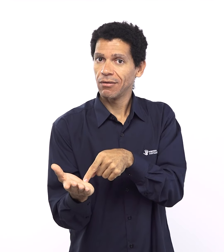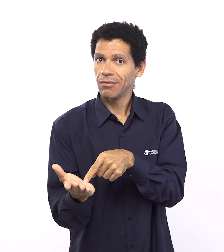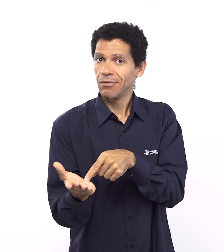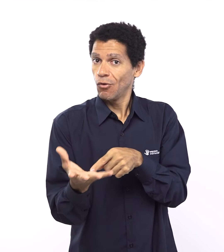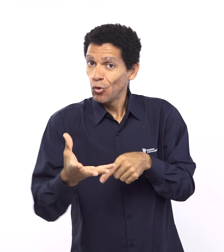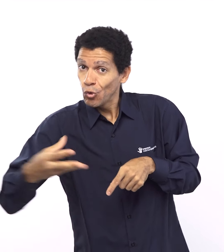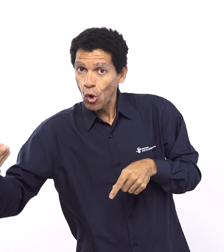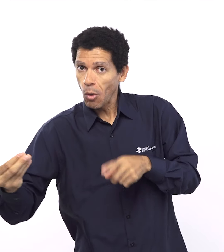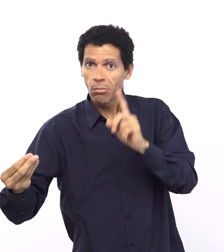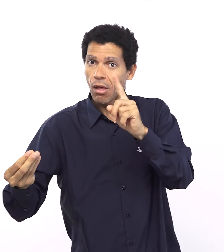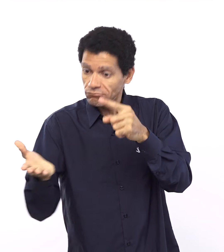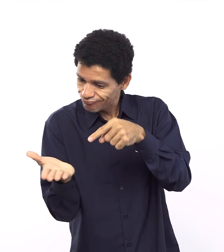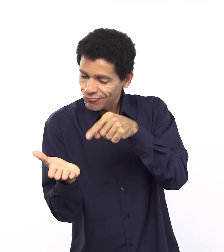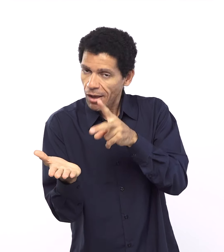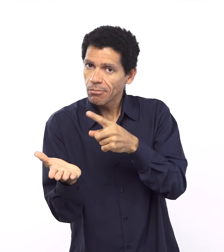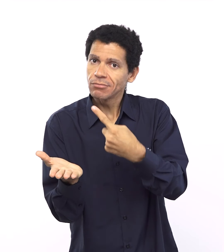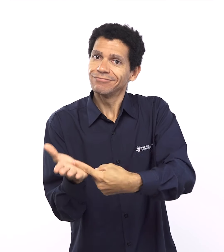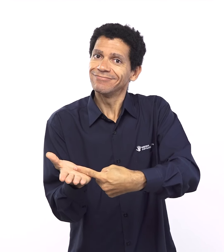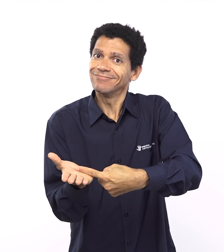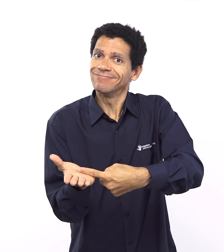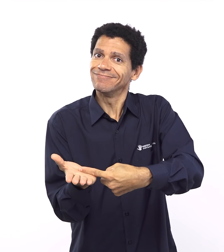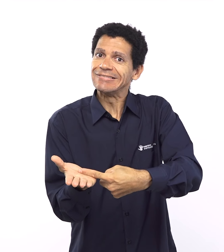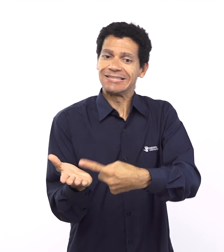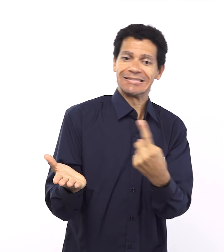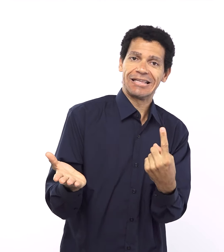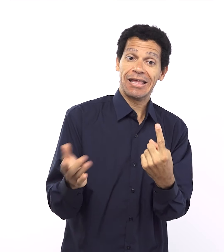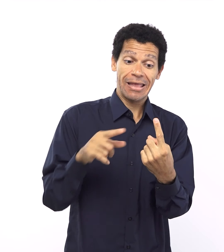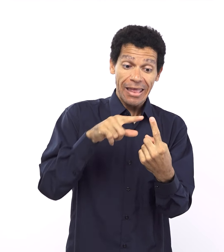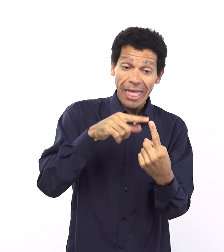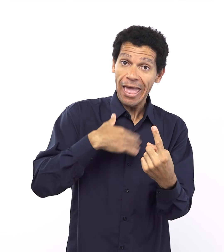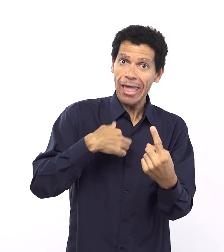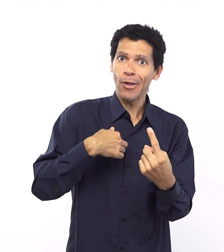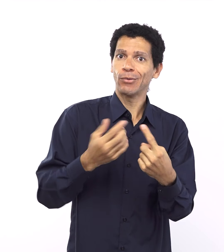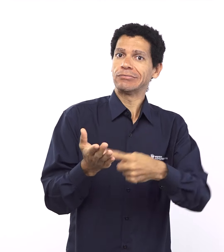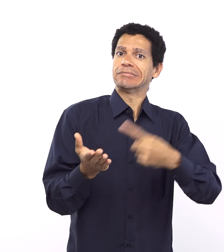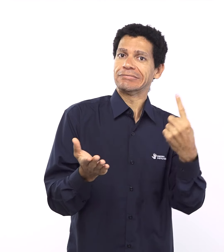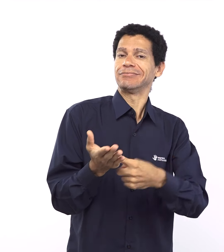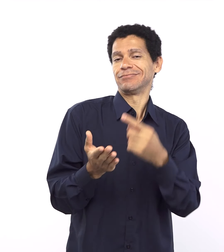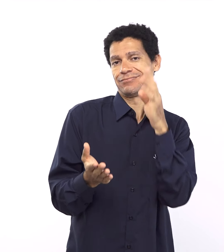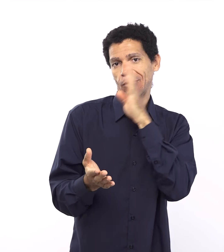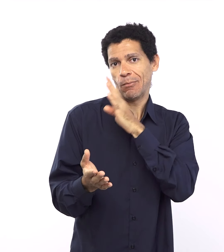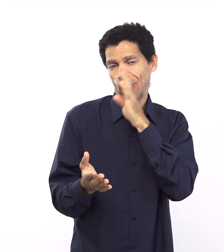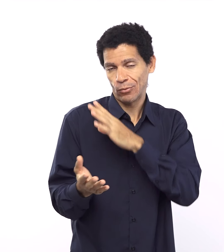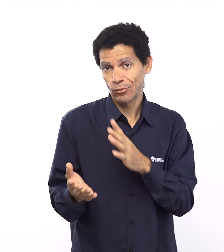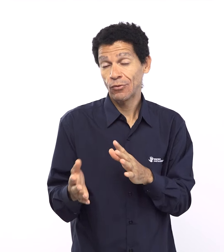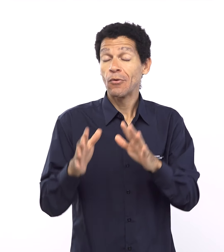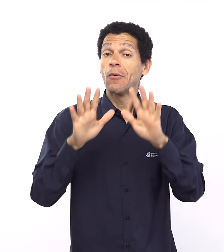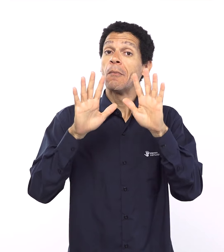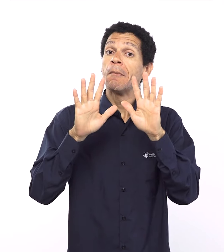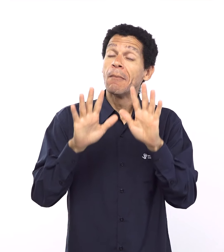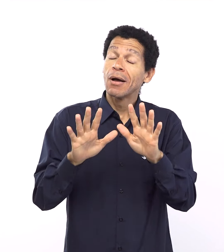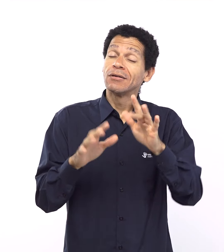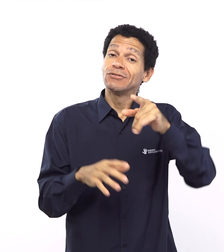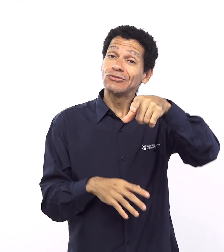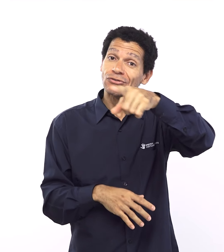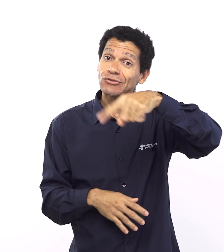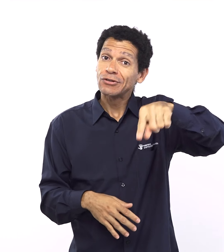tem na vinda da maldição a garantia de que ela vai desaparecer porque Deus promete ir além da maldição da aliança então de